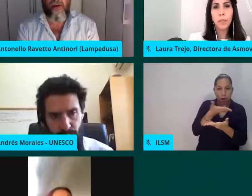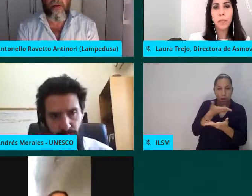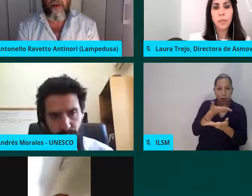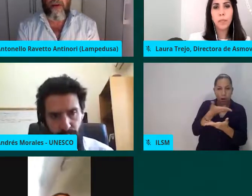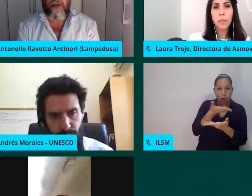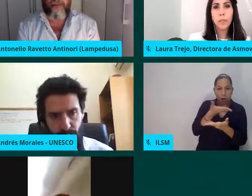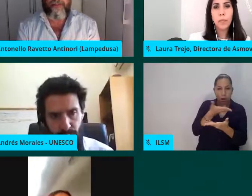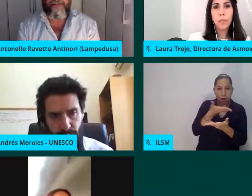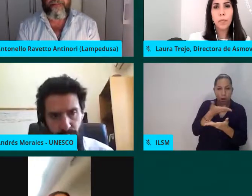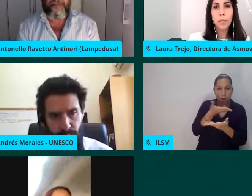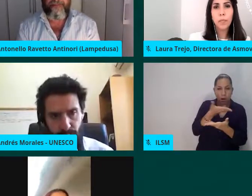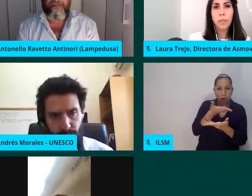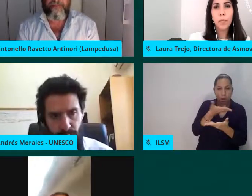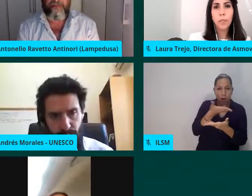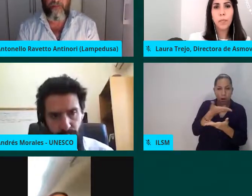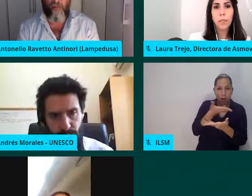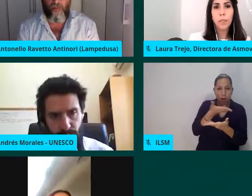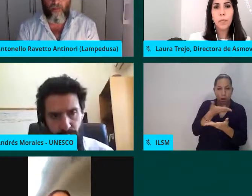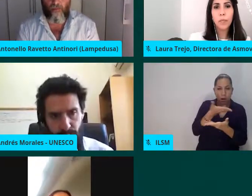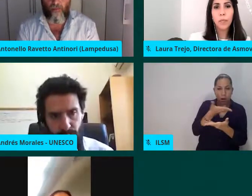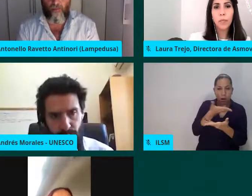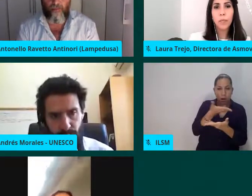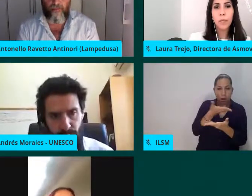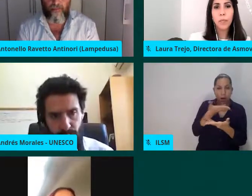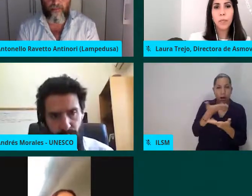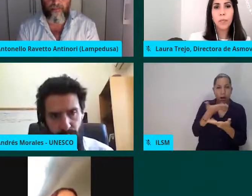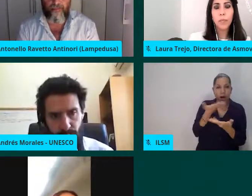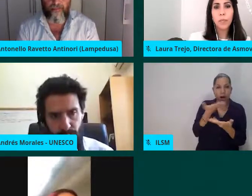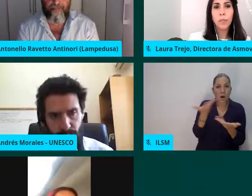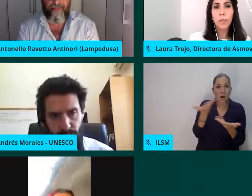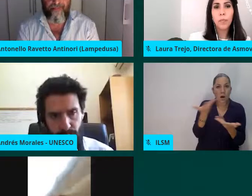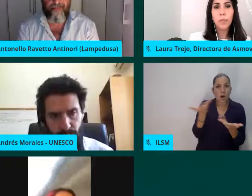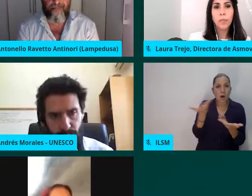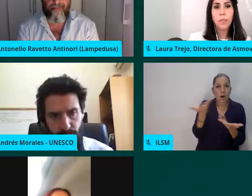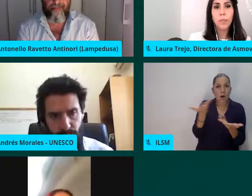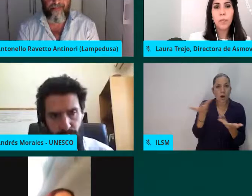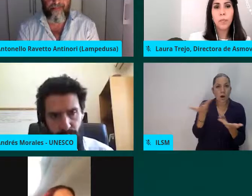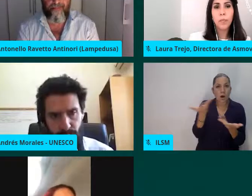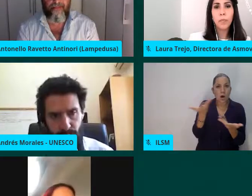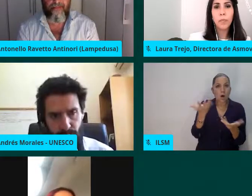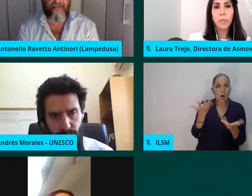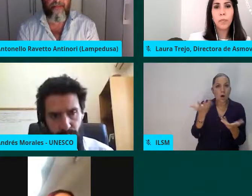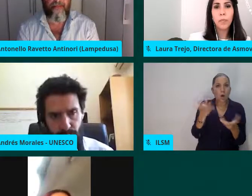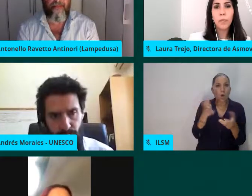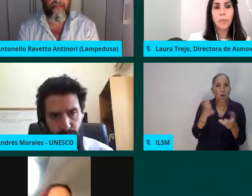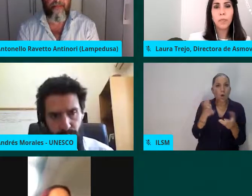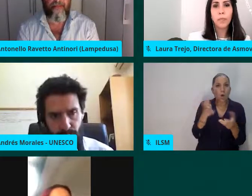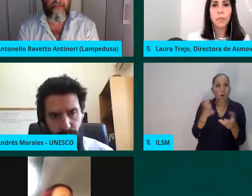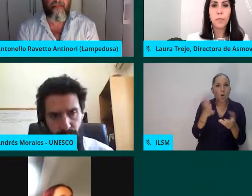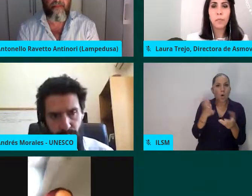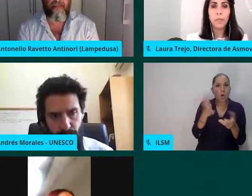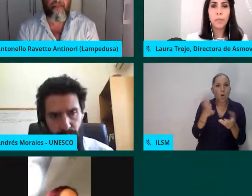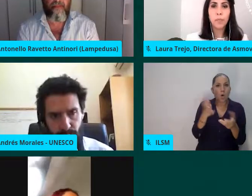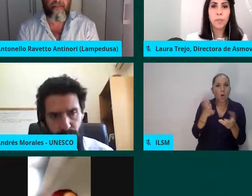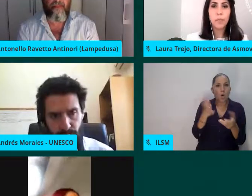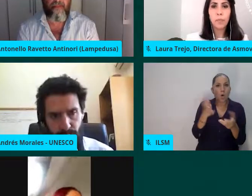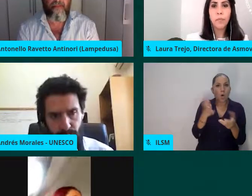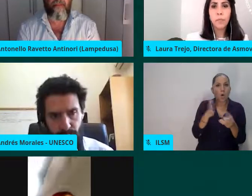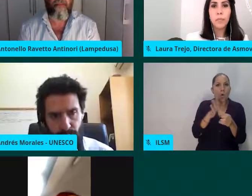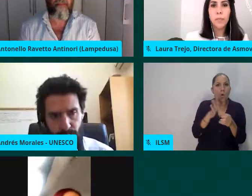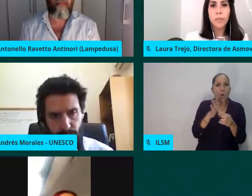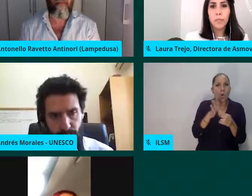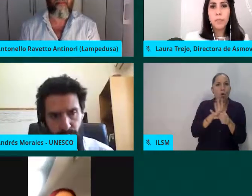movilidad humana que ayuden a mejorar las estrategias de atención e integración de las personas en condición de movilidad y que a su vez, estas